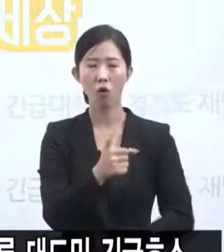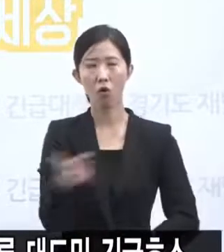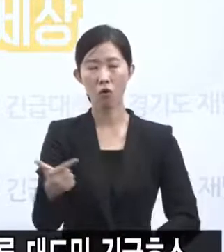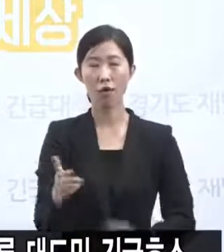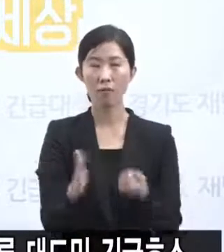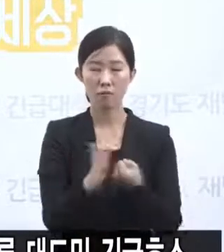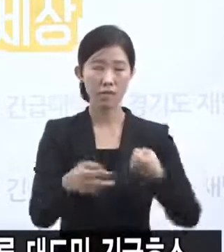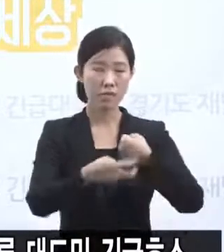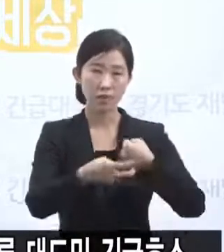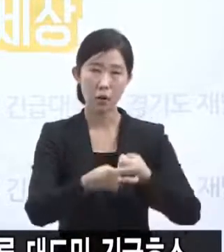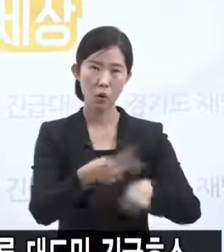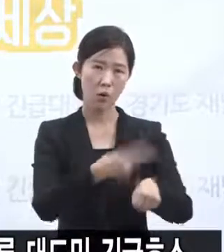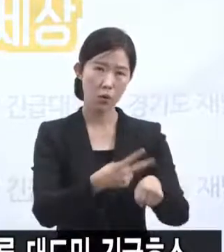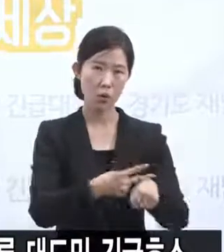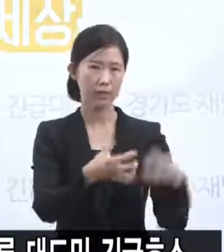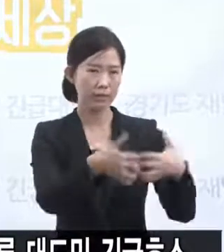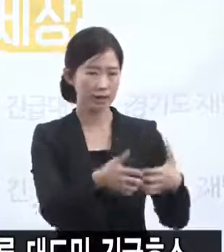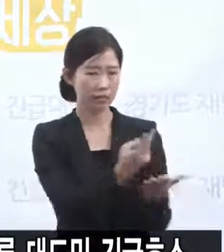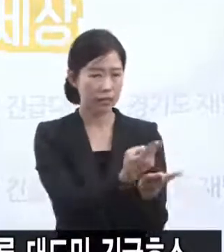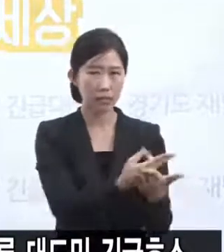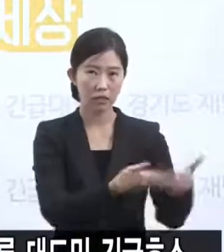부족 상태가 빚어질 수 있습니다.